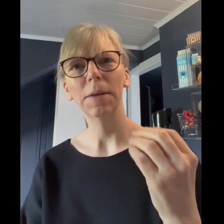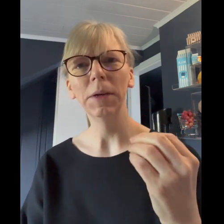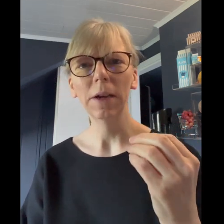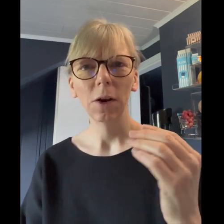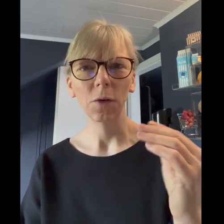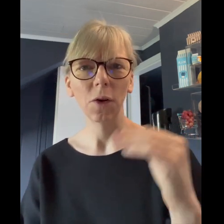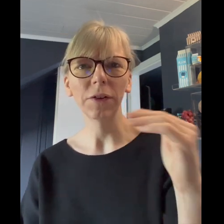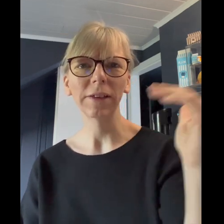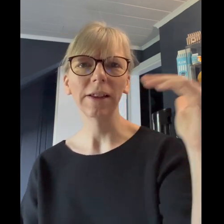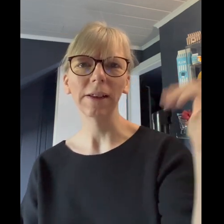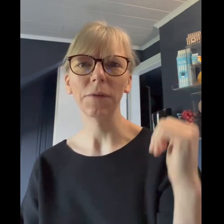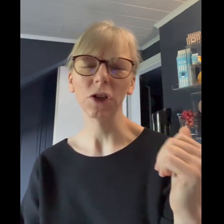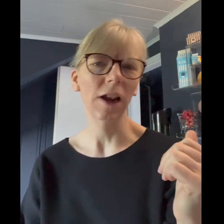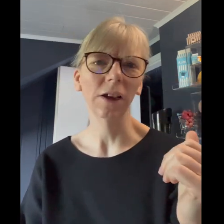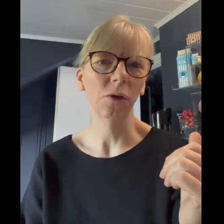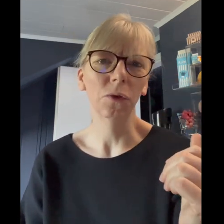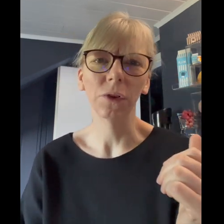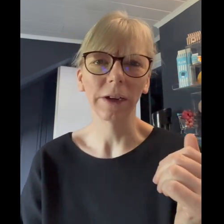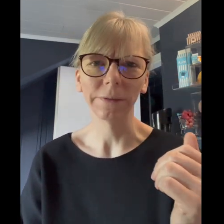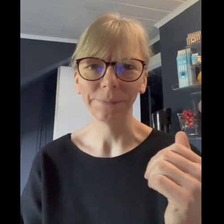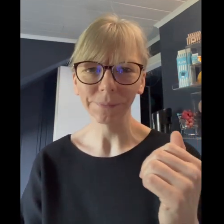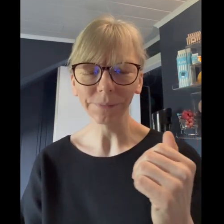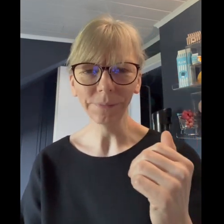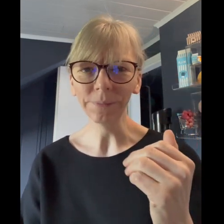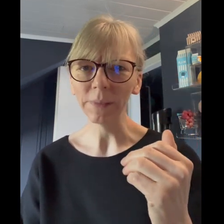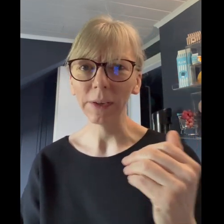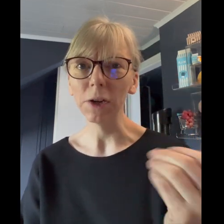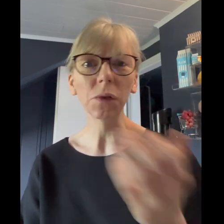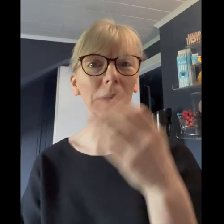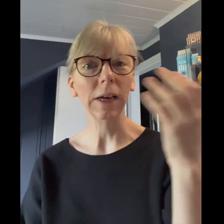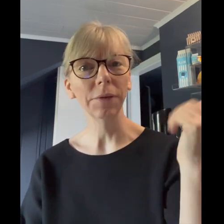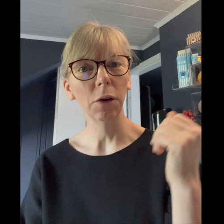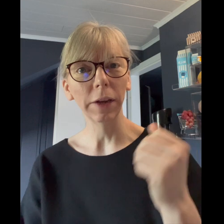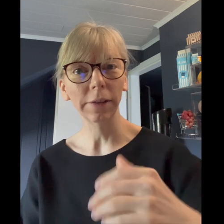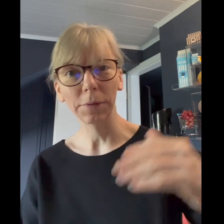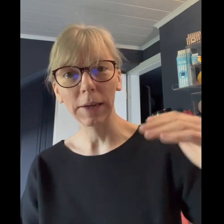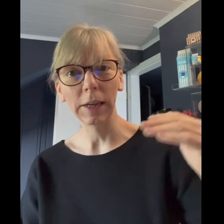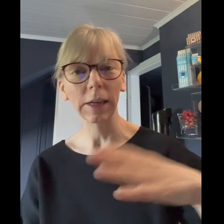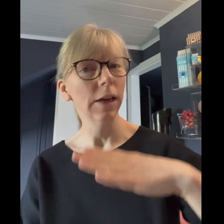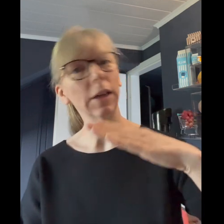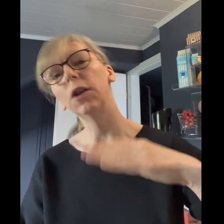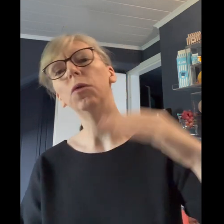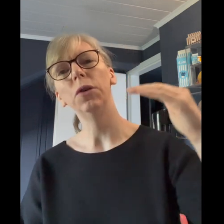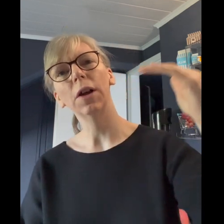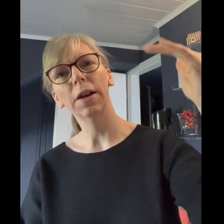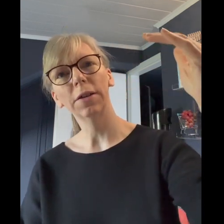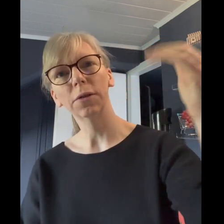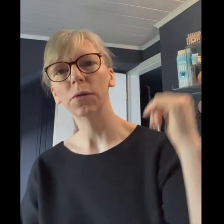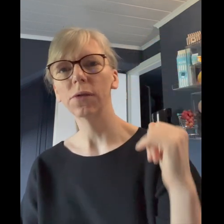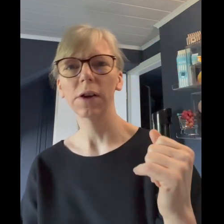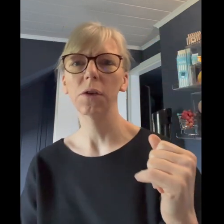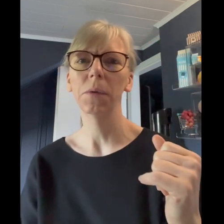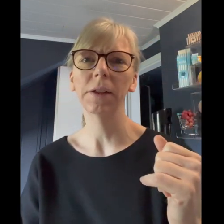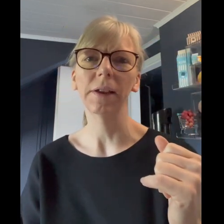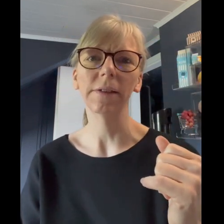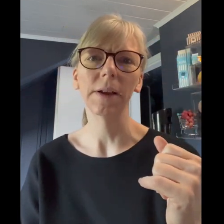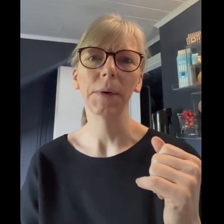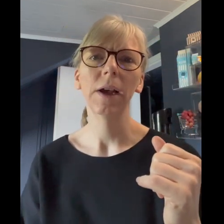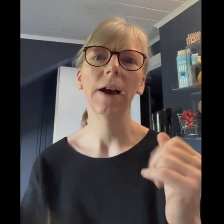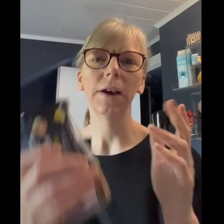mit und häufig sind das einfach schnellere kohlenhydrate und dann ist mir der kaffee auch nichts wenn ich die kohlenhydrate sozusagen über das essen habe also